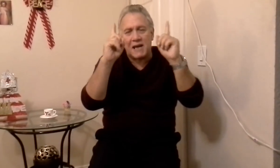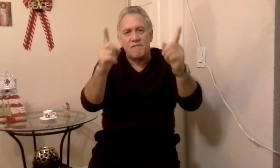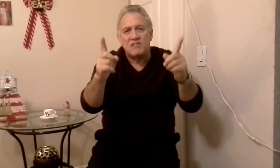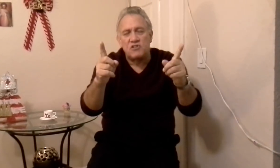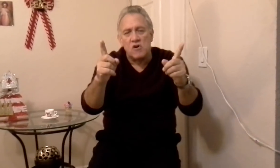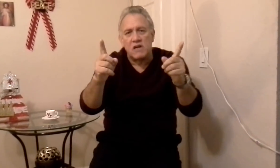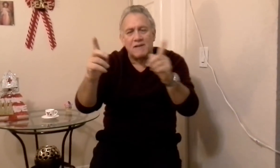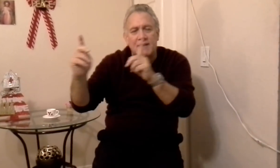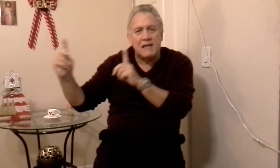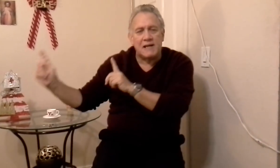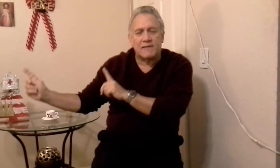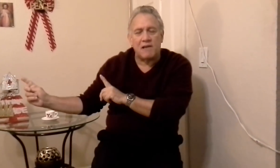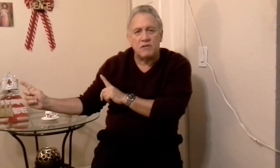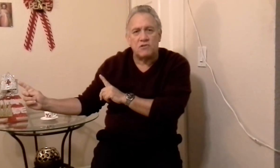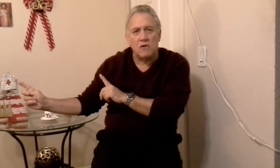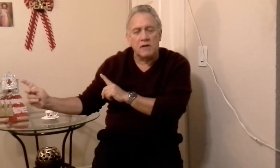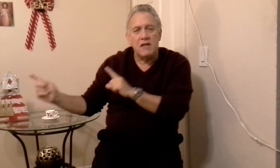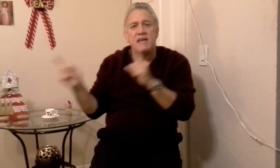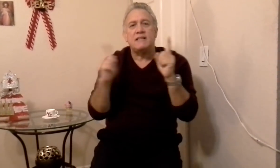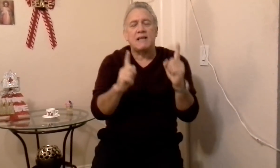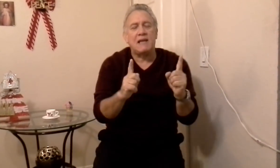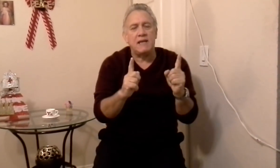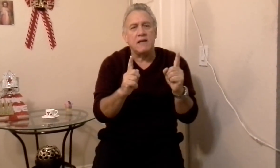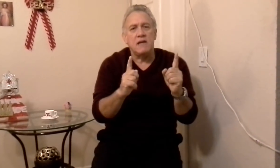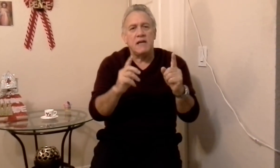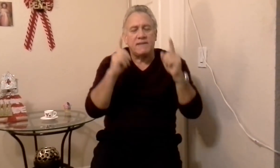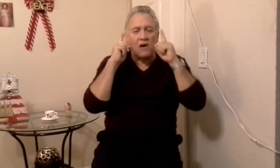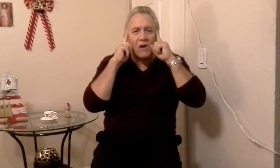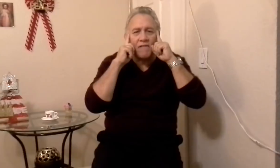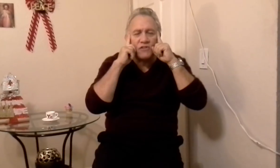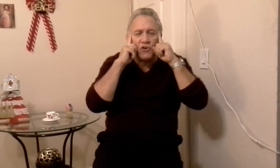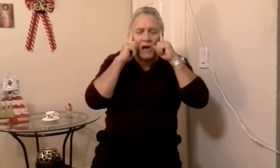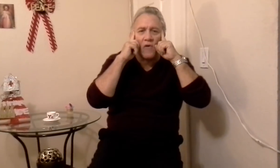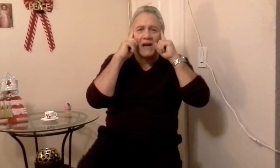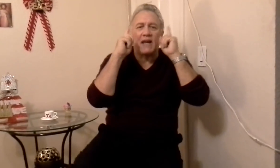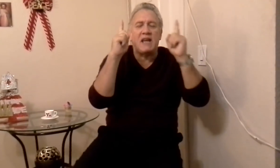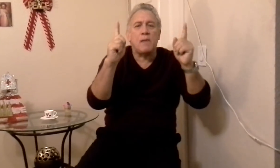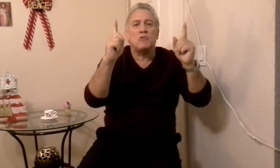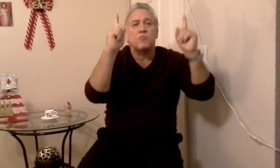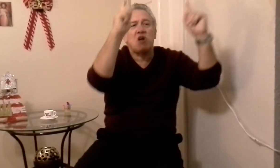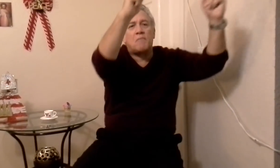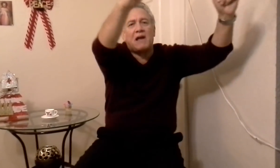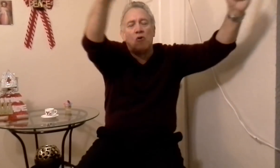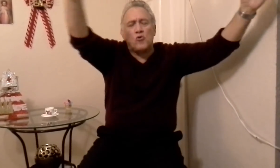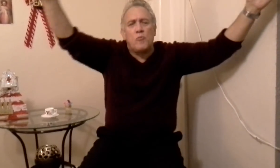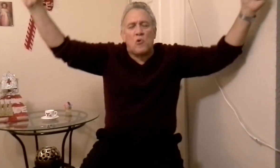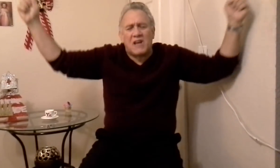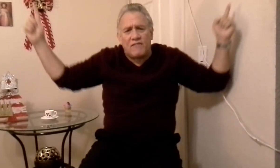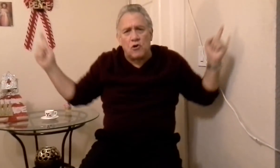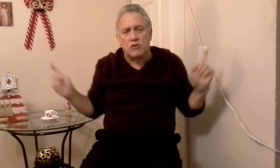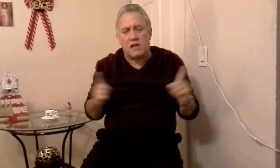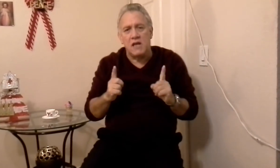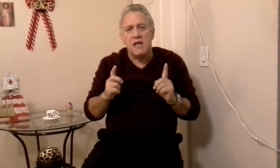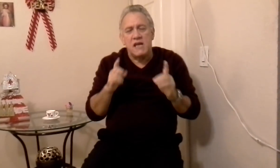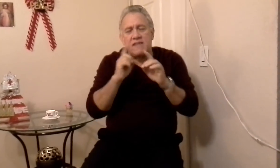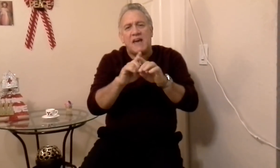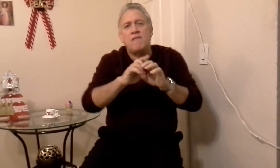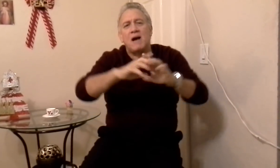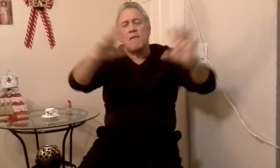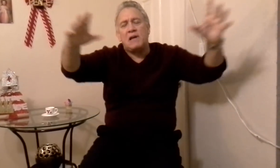la visión, que iba a salir en la televisión, y salí, y tengo la visión ahora, que en Naples voy a hablar, de un grupo grandote, y de ahí van a abrir